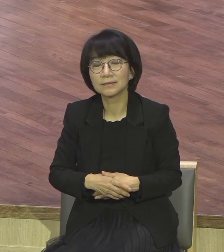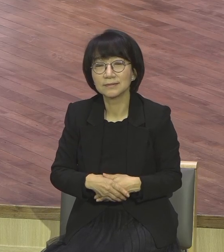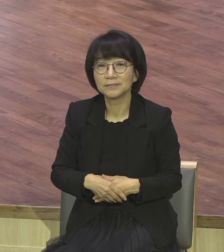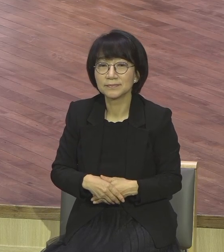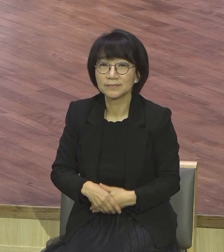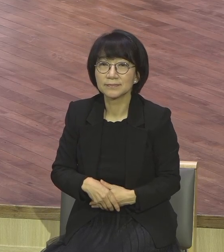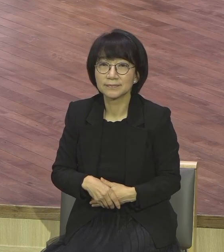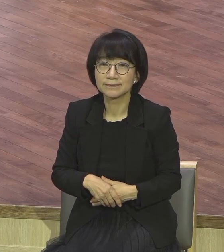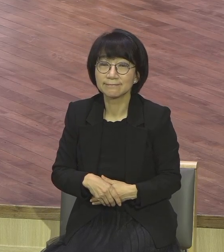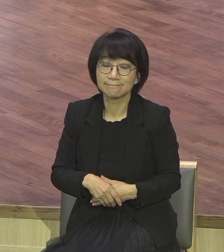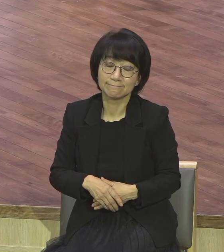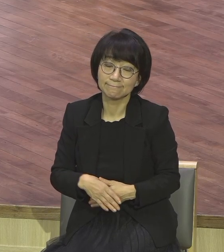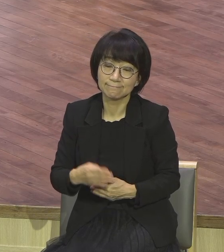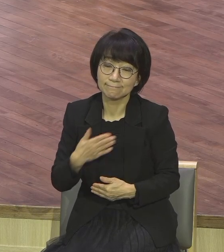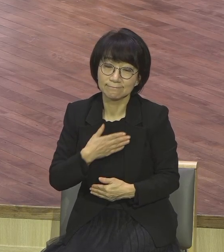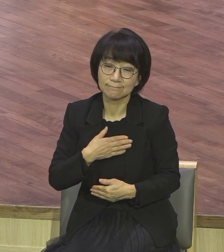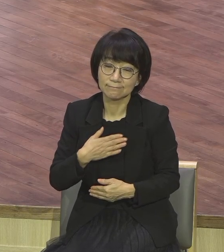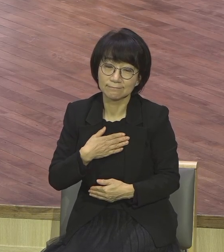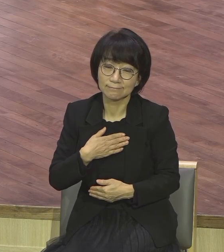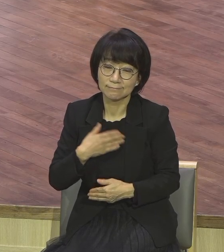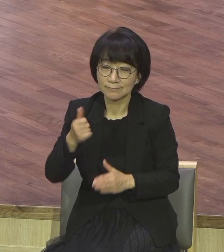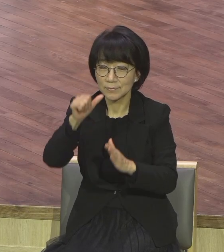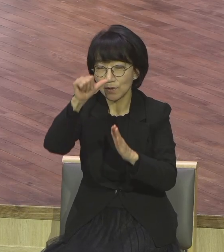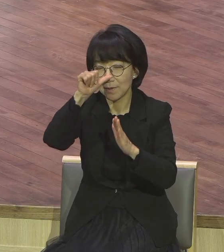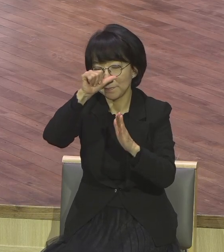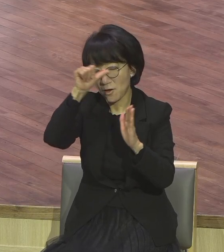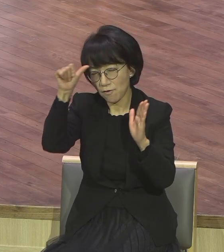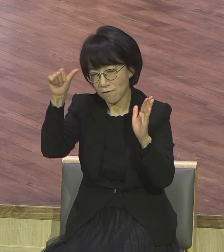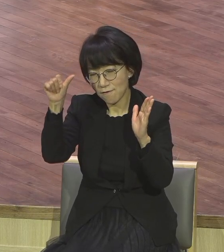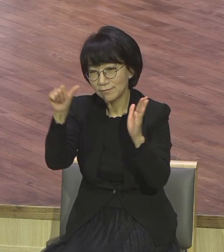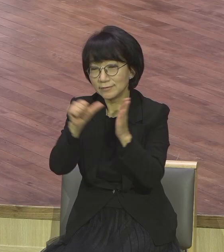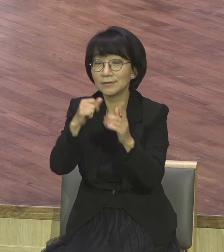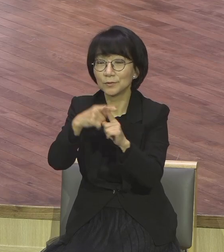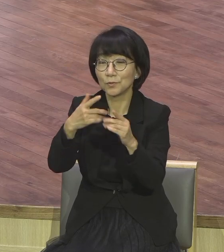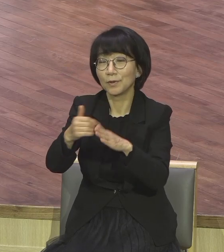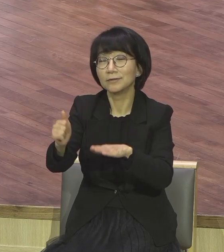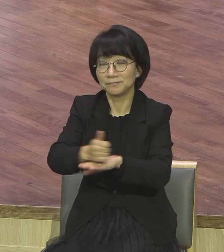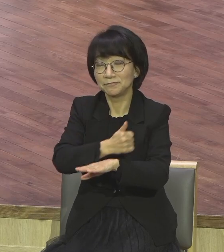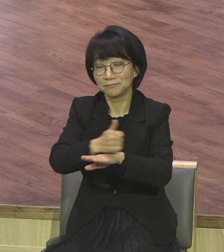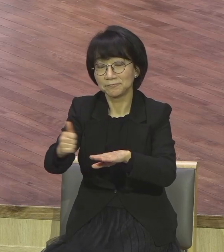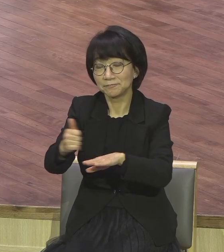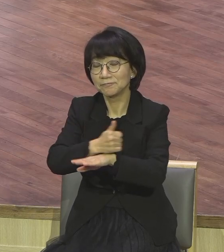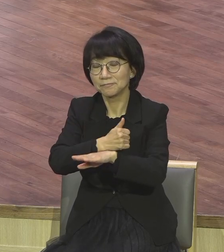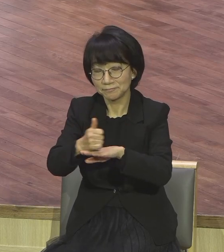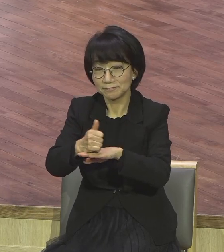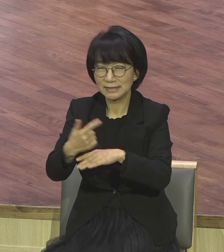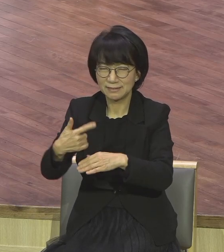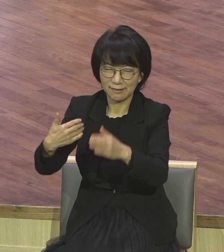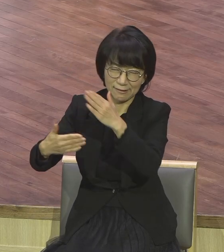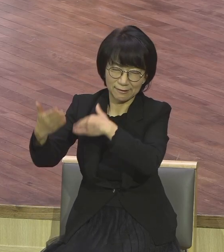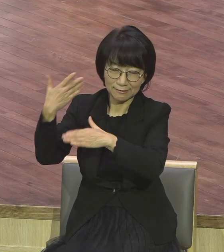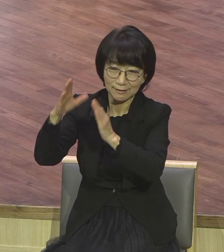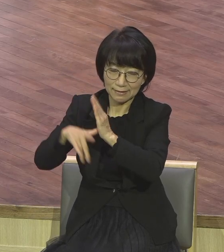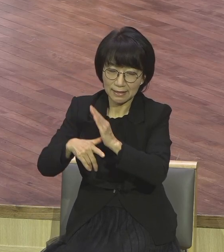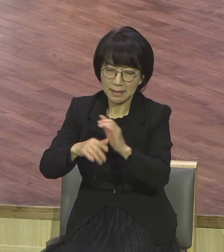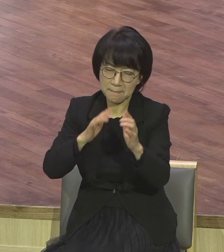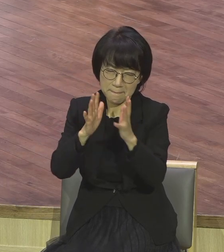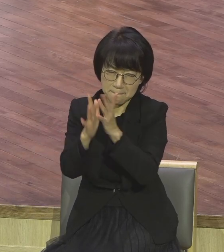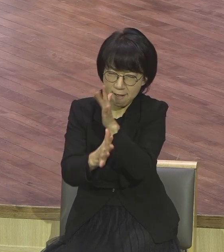교회를 편견하셨습니다 그때는 방언도 하고 능력도 받았습니다 어만 것 때만 것 다 했습니다